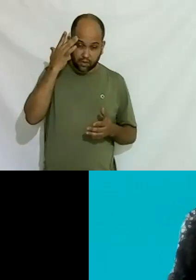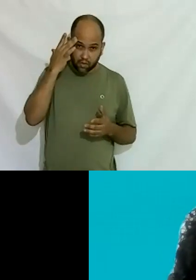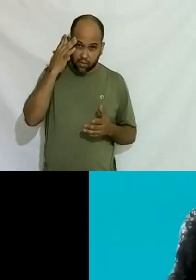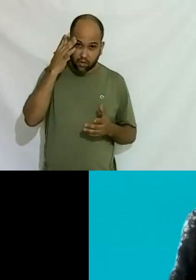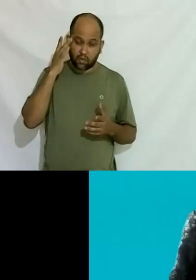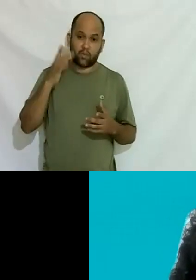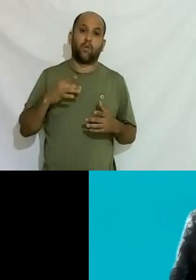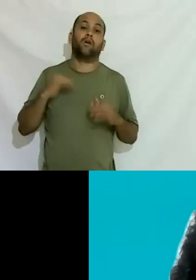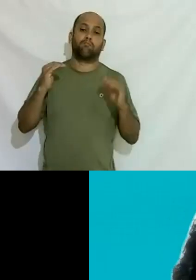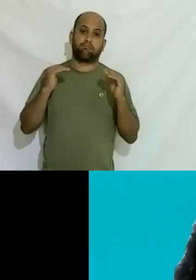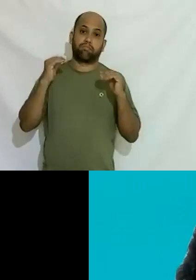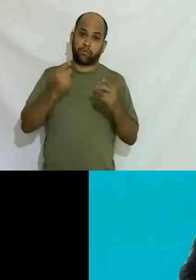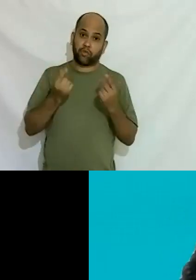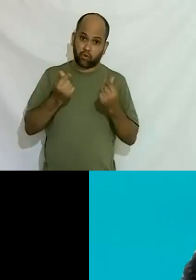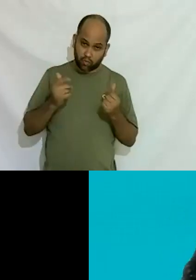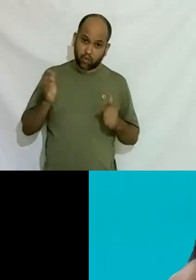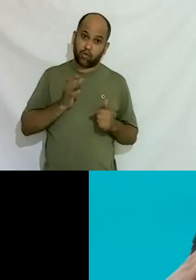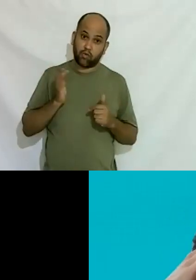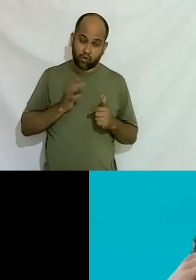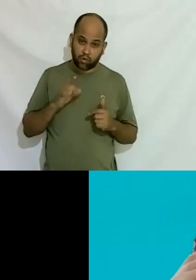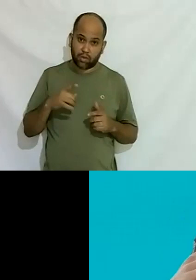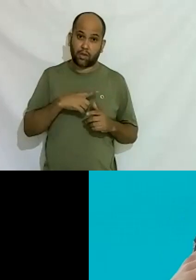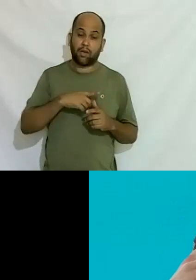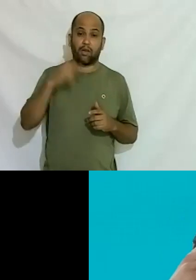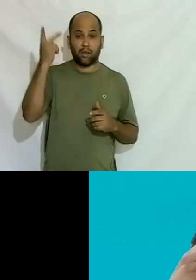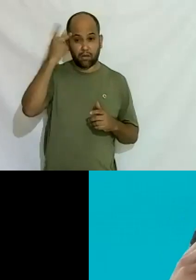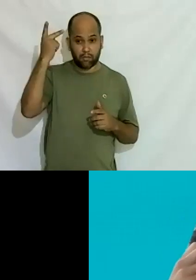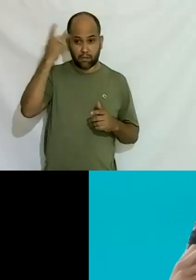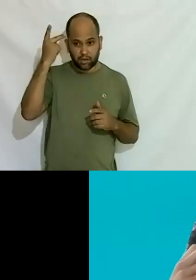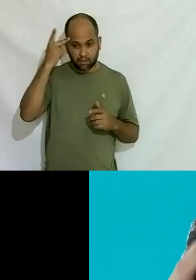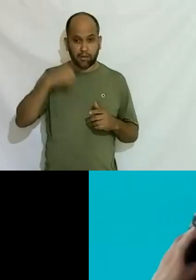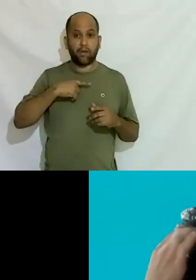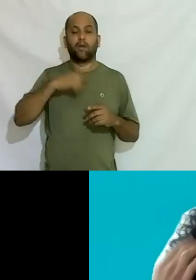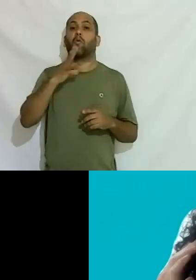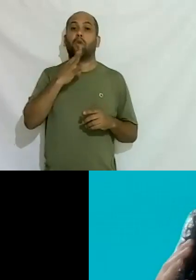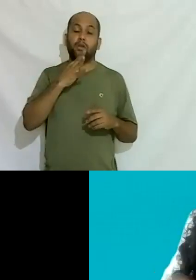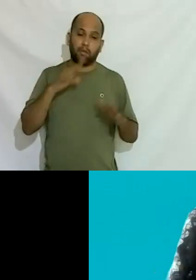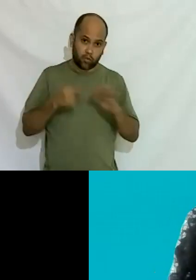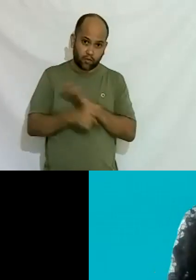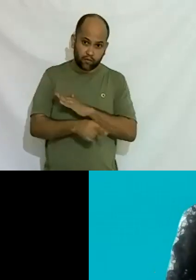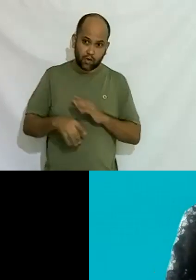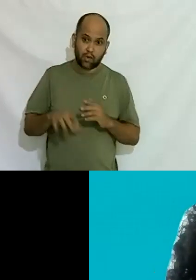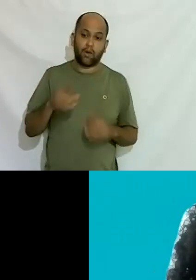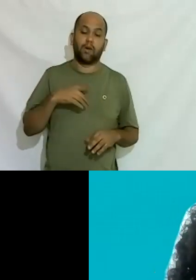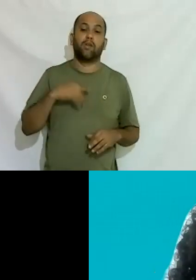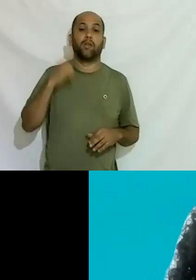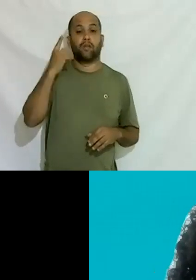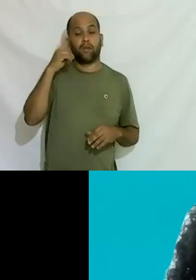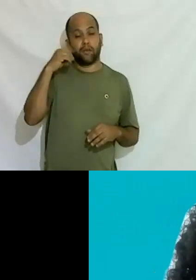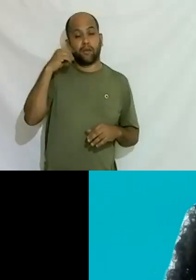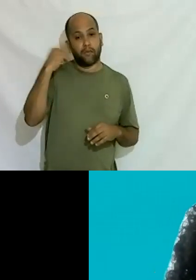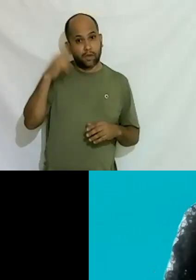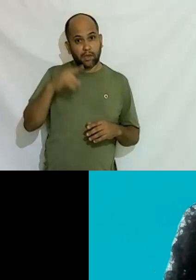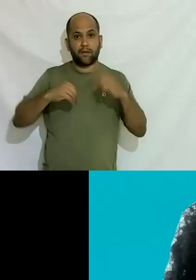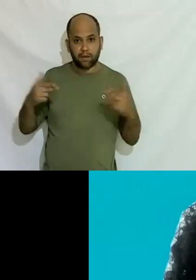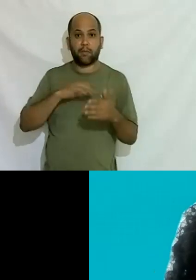que também é importante ter todos os instrumentos para poder enfrentar o preconceito quando alguém me discrimina eu sei os